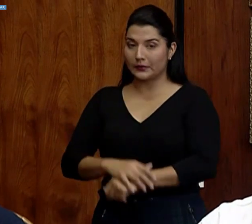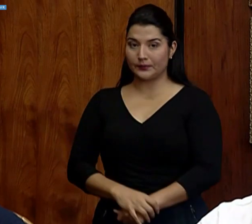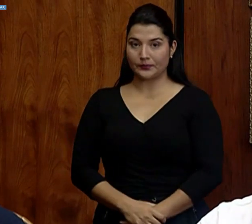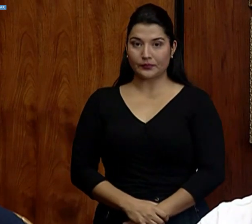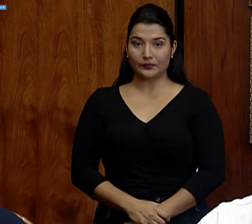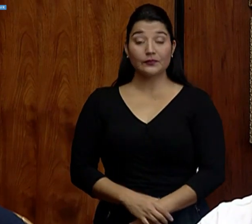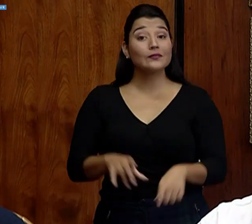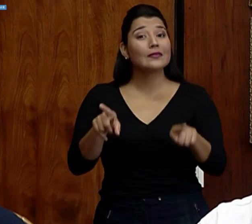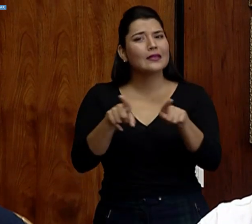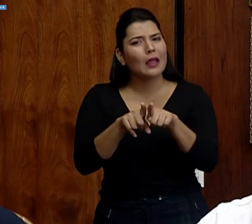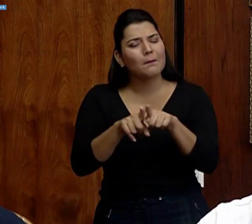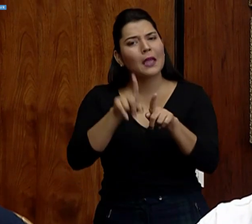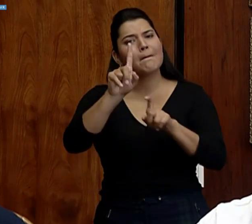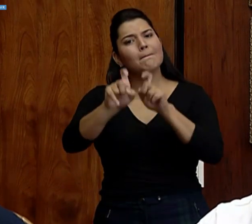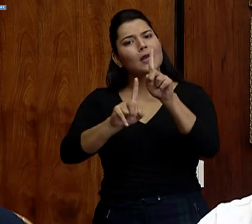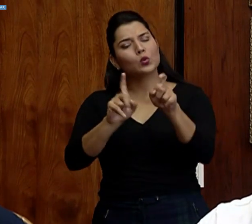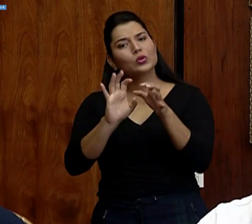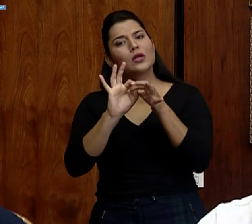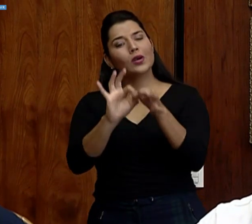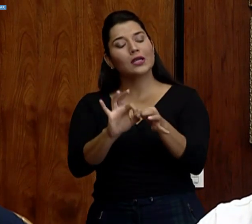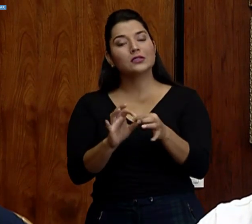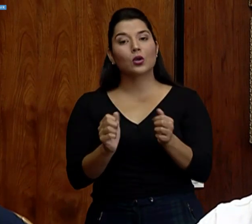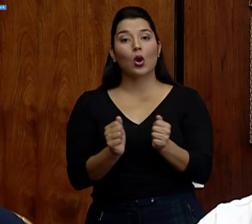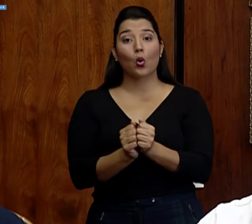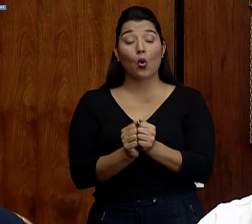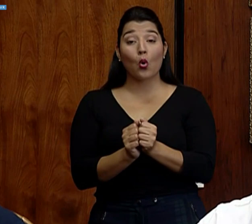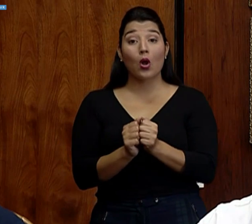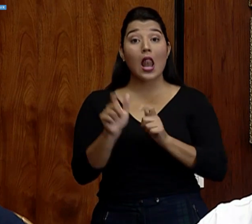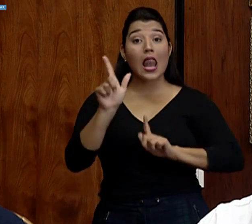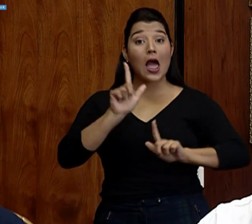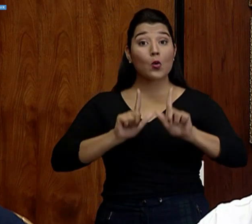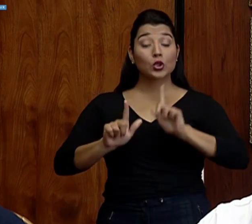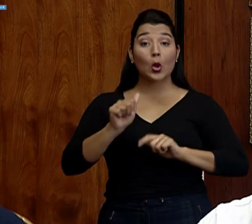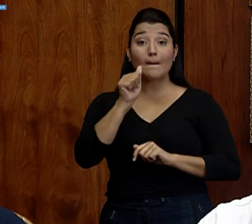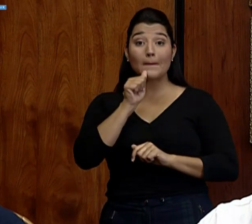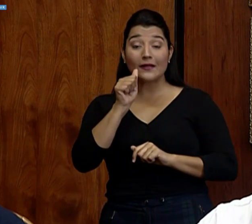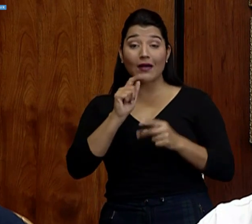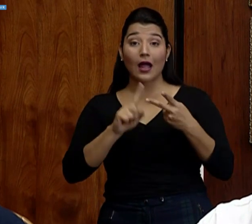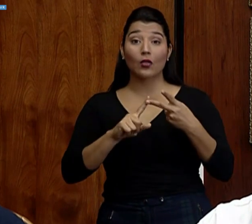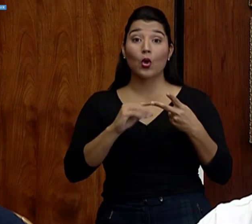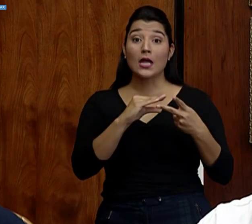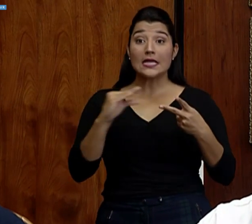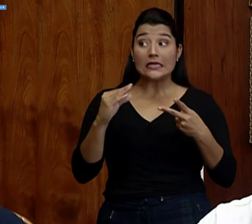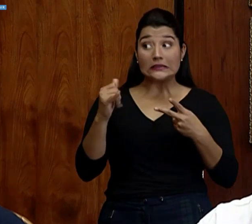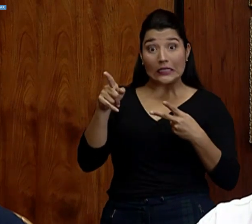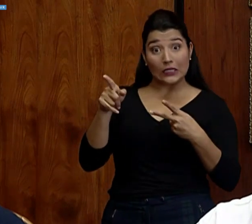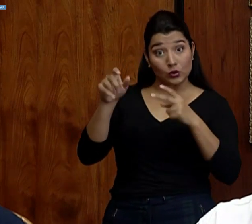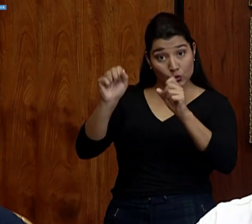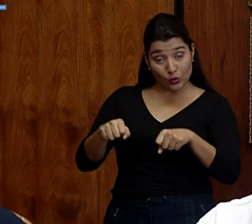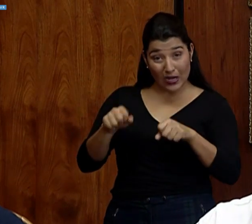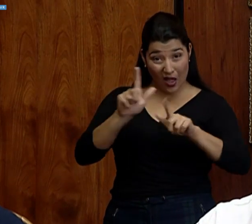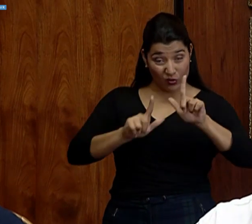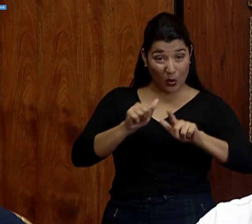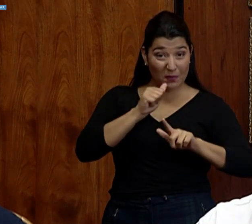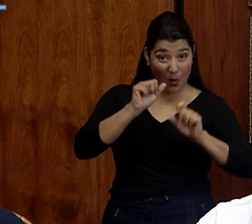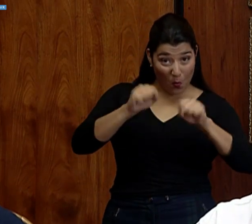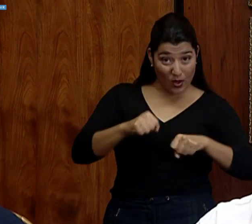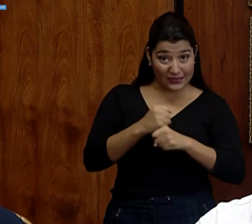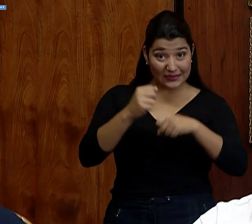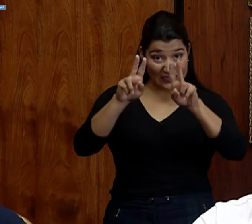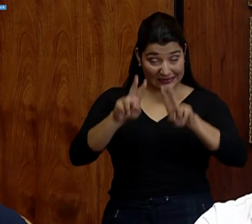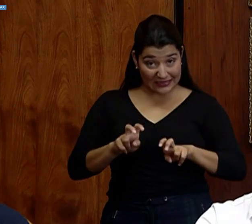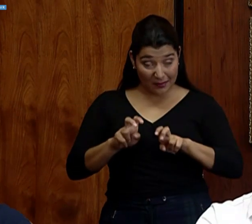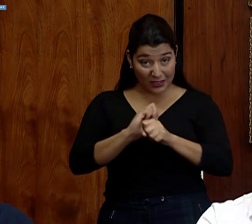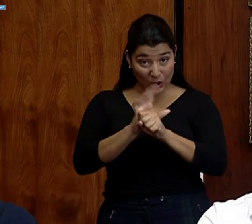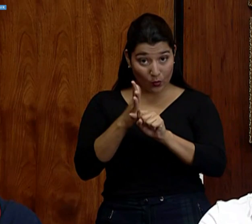También hay preguntas, por ejemplo, en cuanto a los laboratorios privados y la prueba que ellos puedan hacer. En eso, yo he